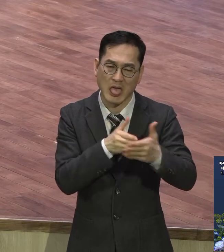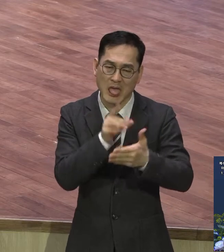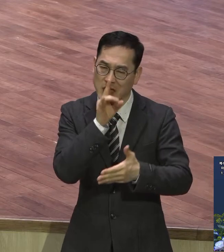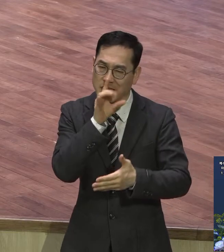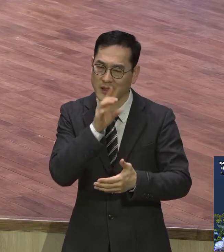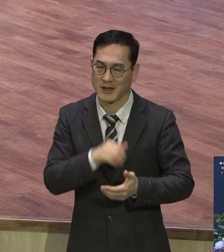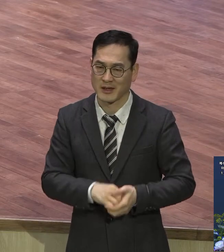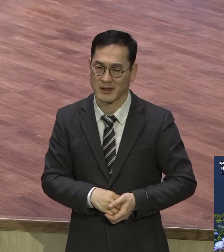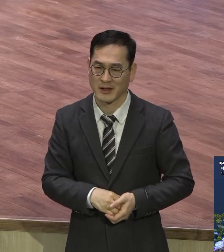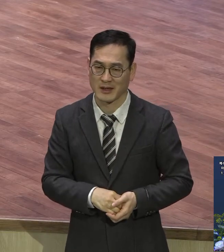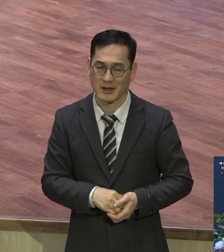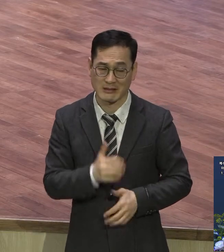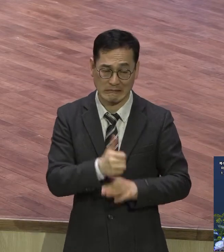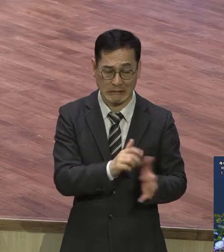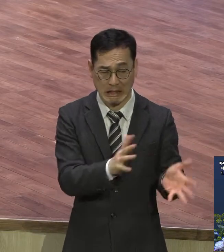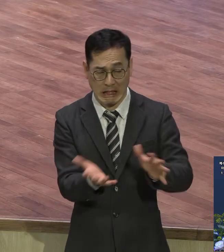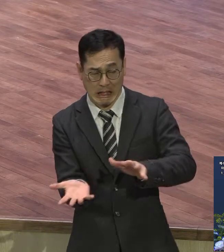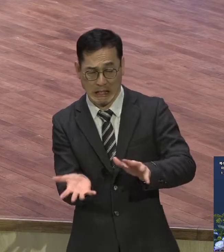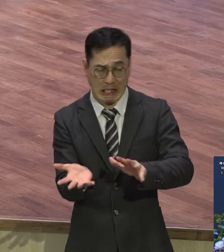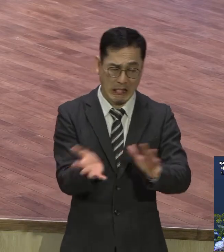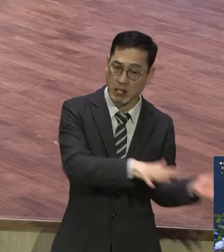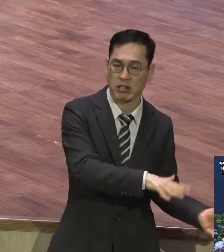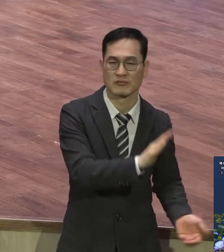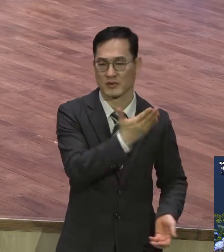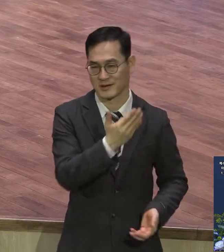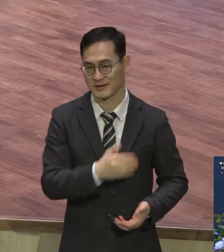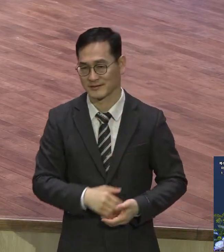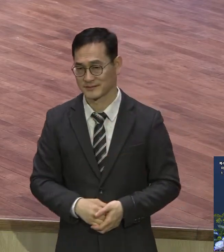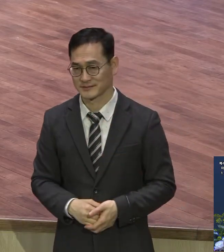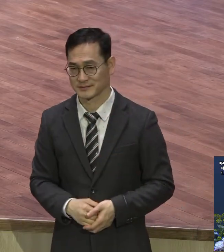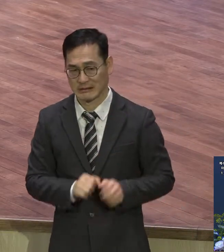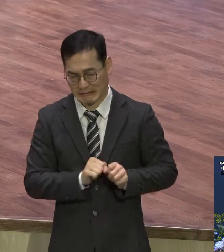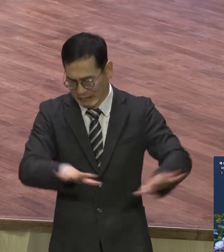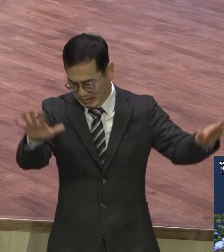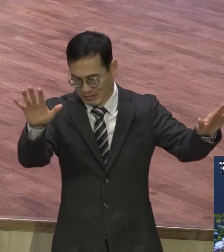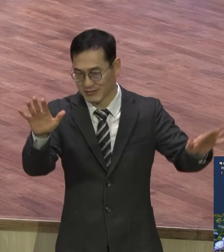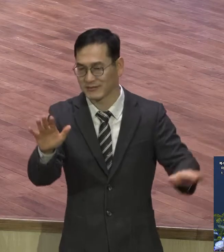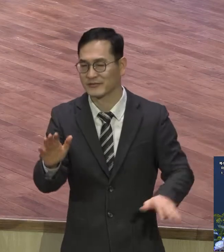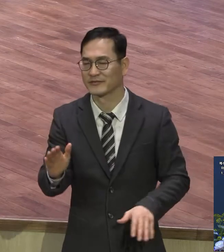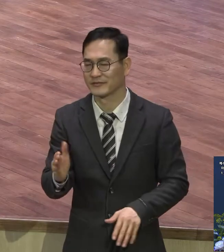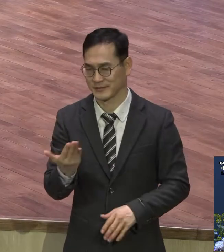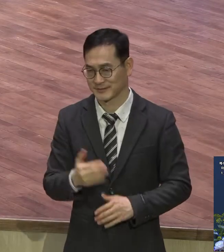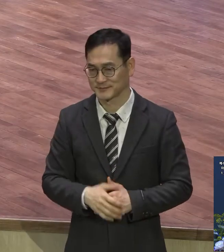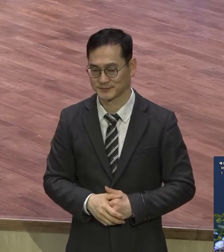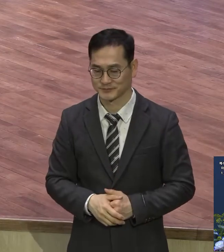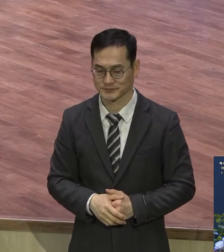무리져버려요 다 찢어져 버려요 다 없어져 버려요